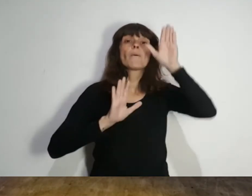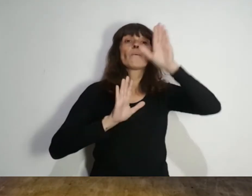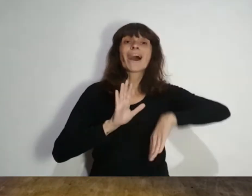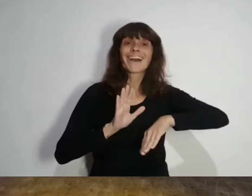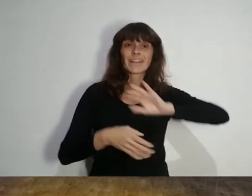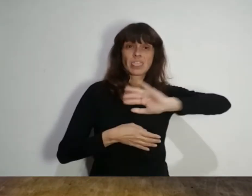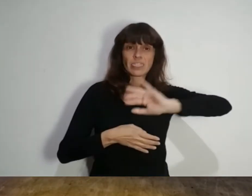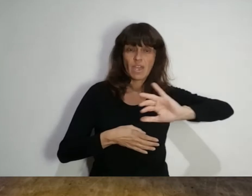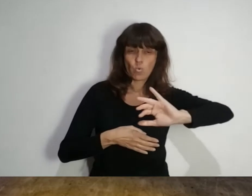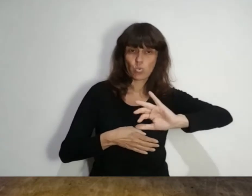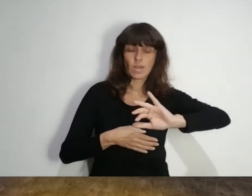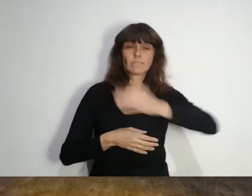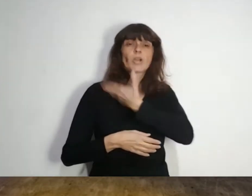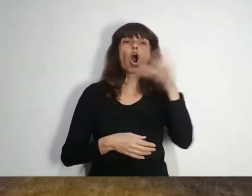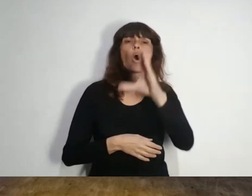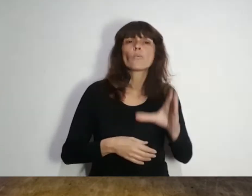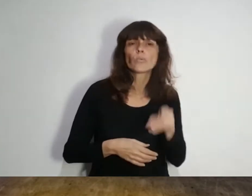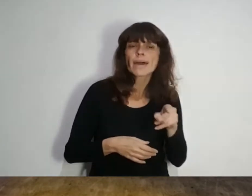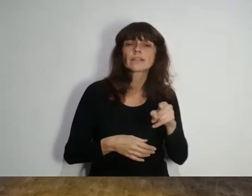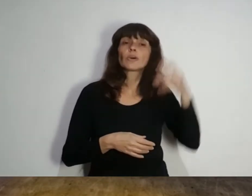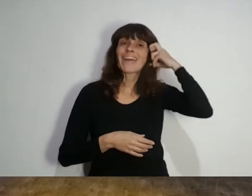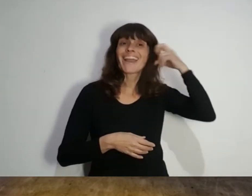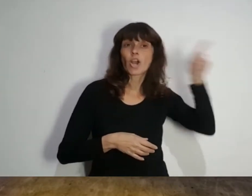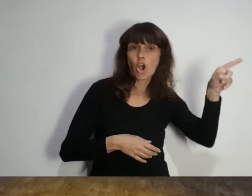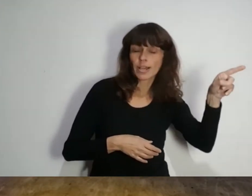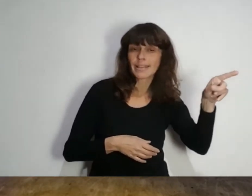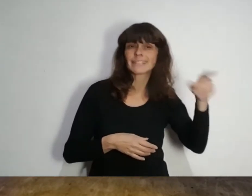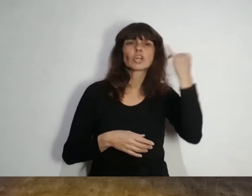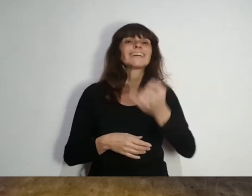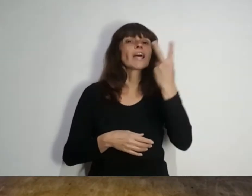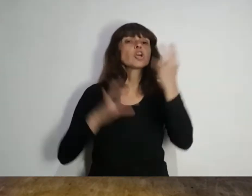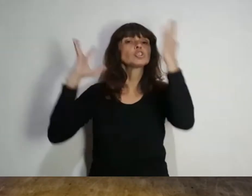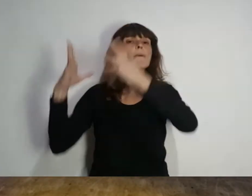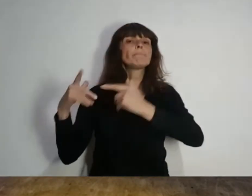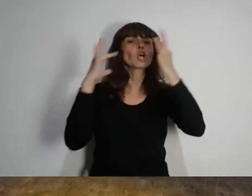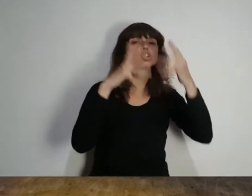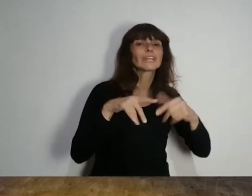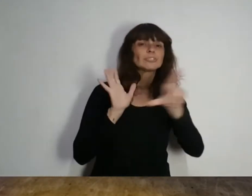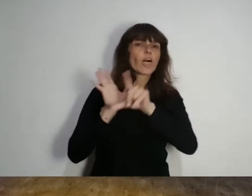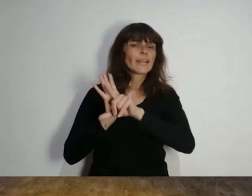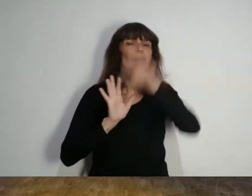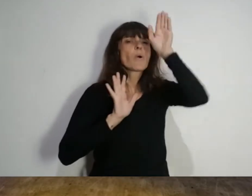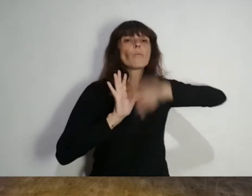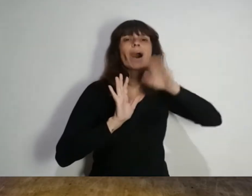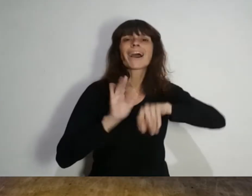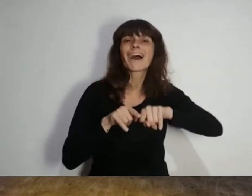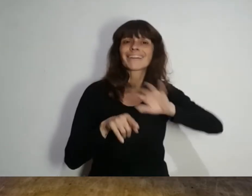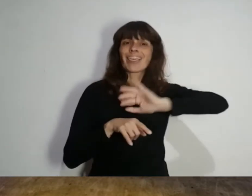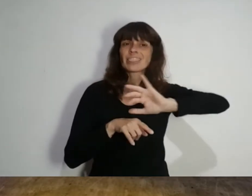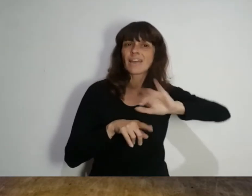Bajar la mora El oficialismo impulsa en el Senado dos proyectos de ley orientados a reducir los costos de la